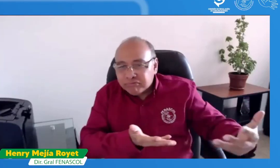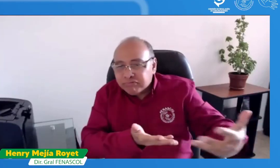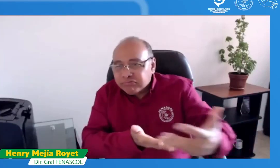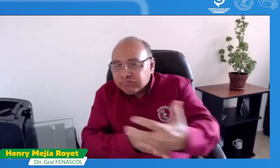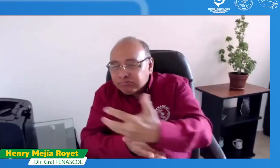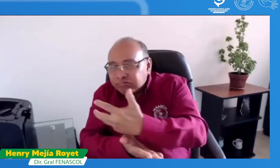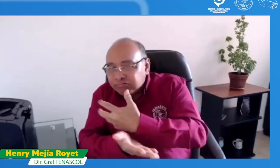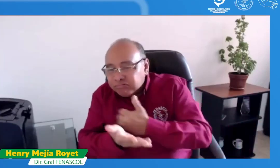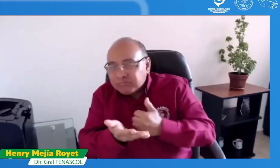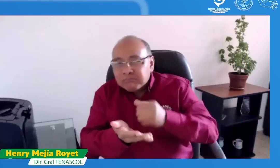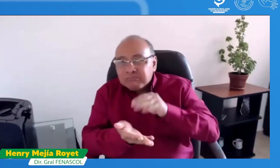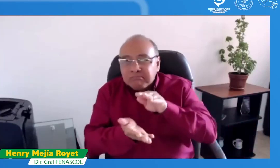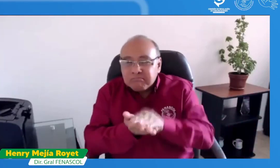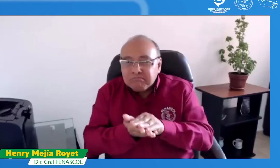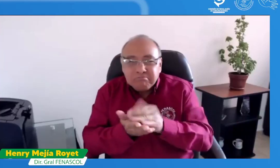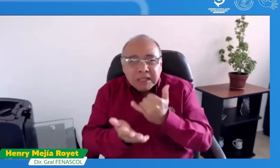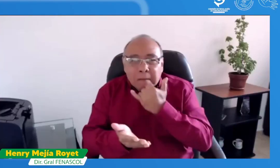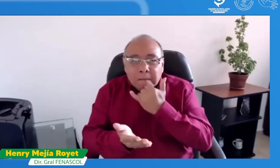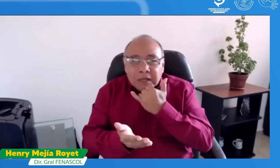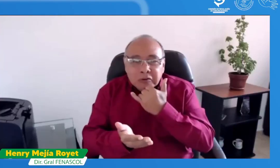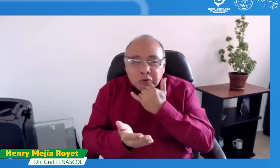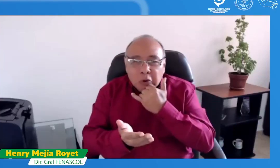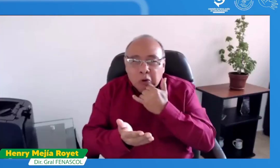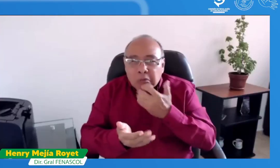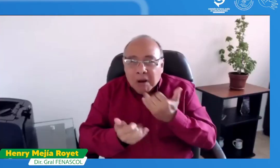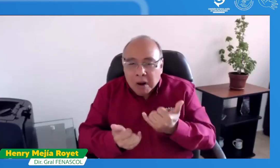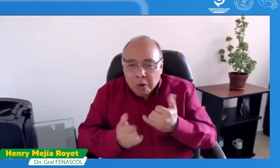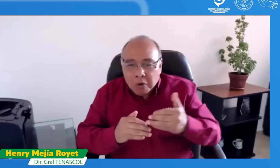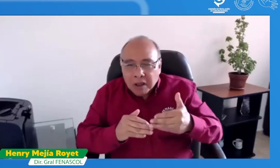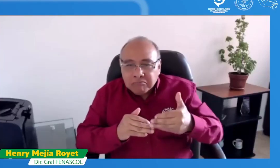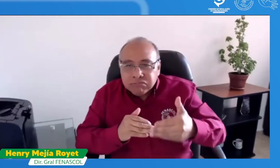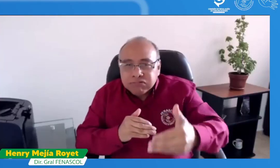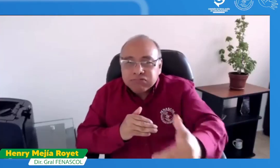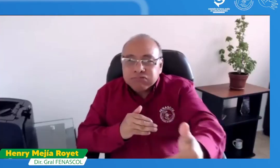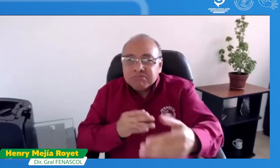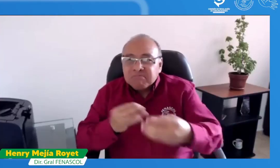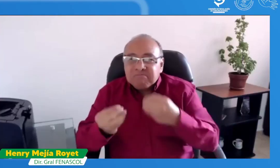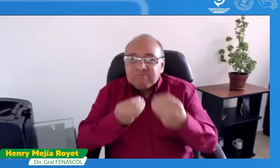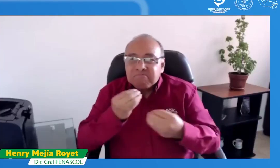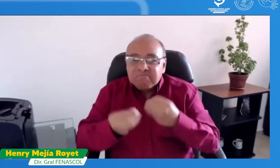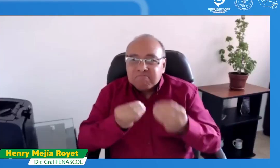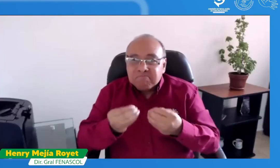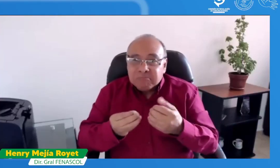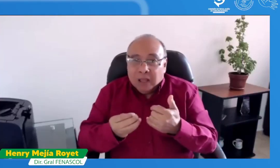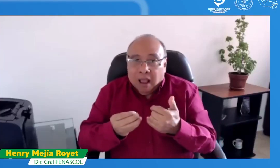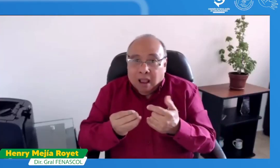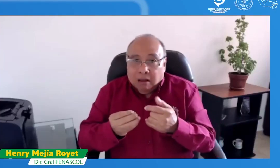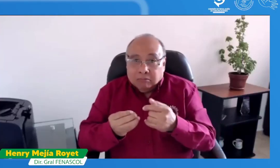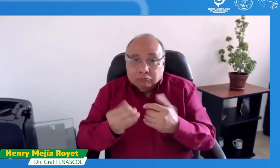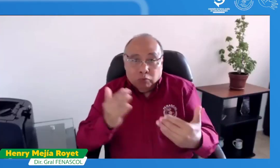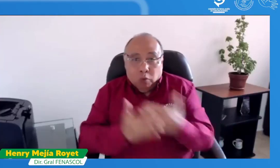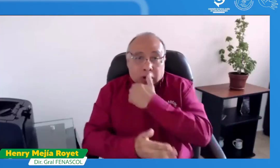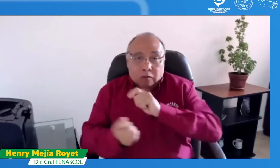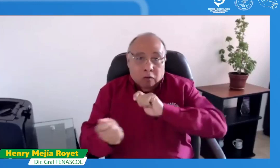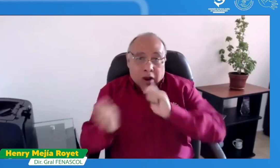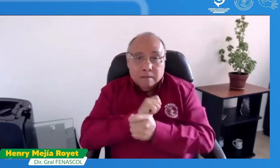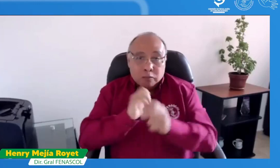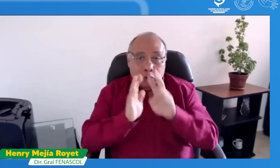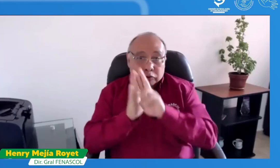es pertinente. Hemos hablado de que se levantó una información y la pregunta ahora